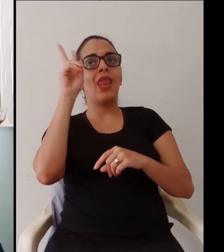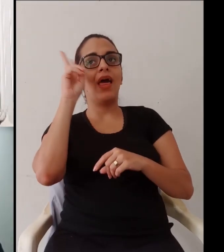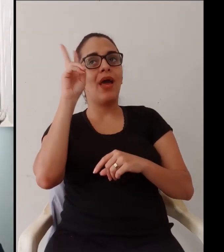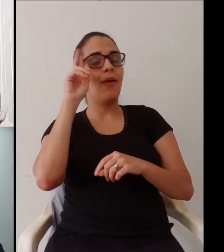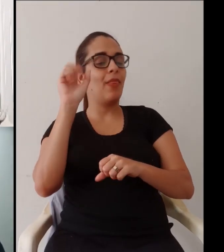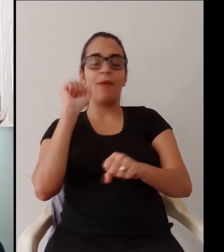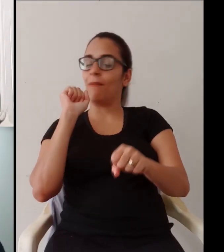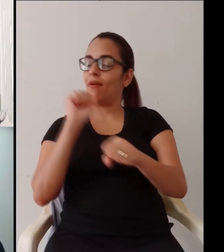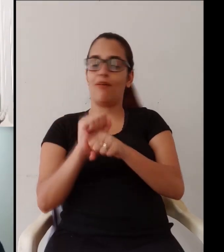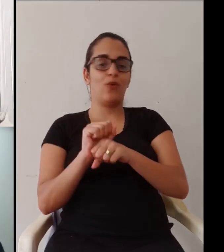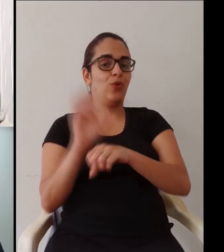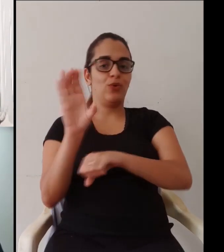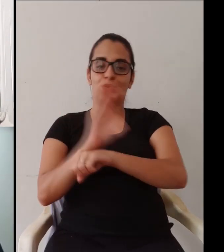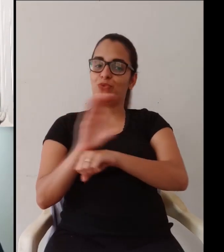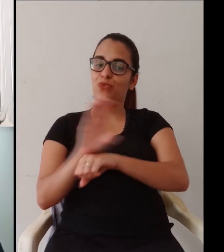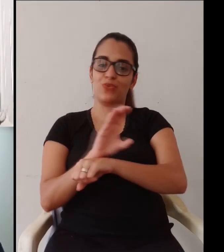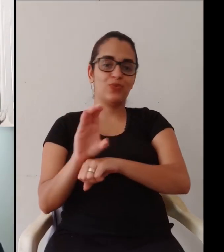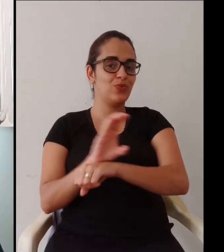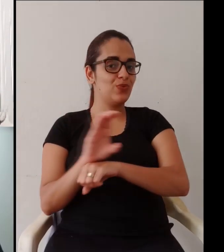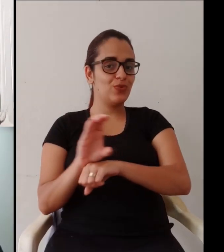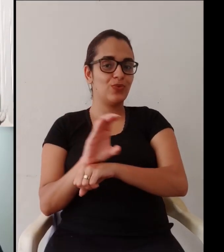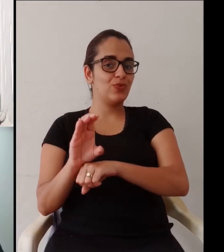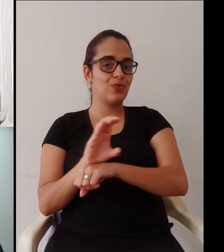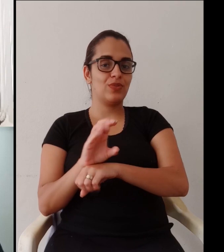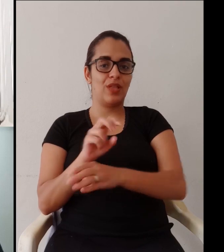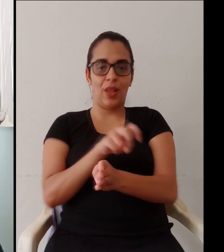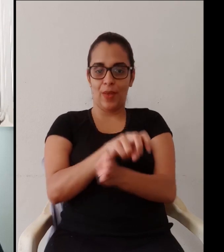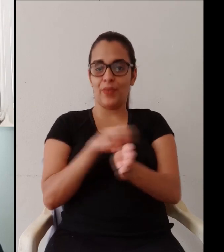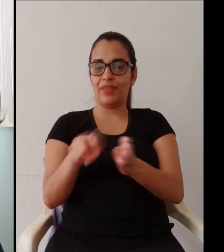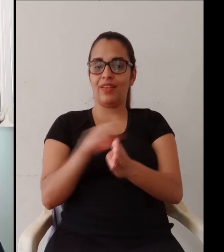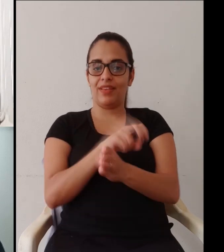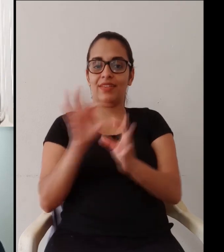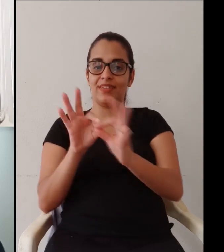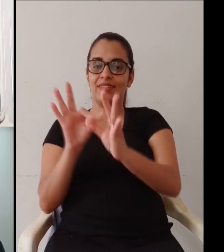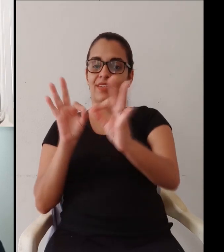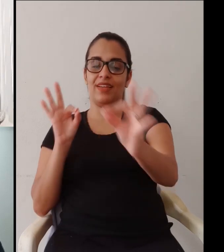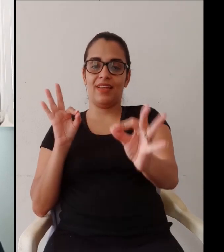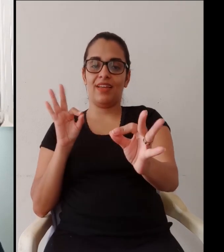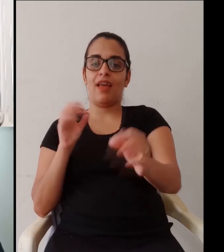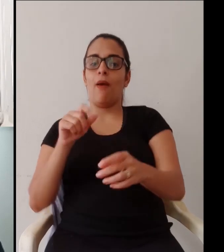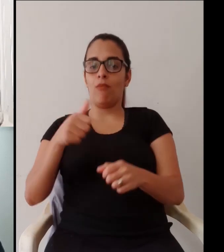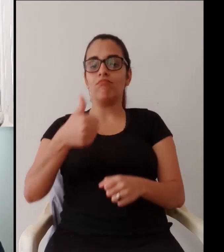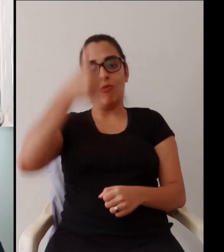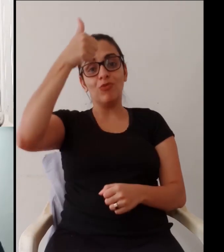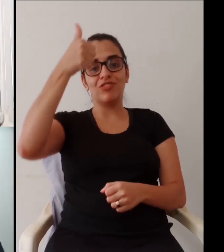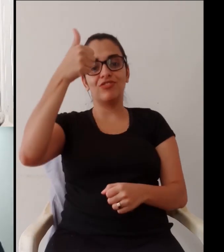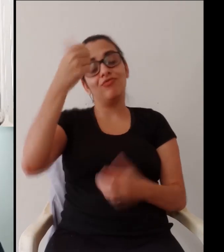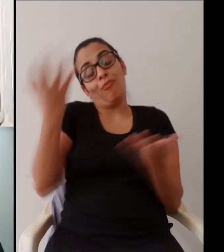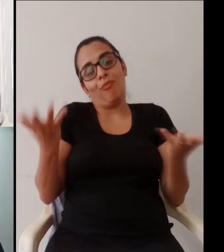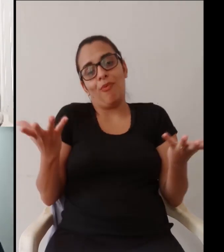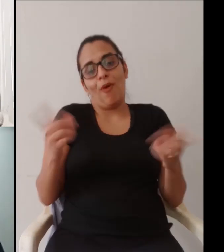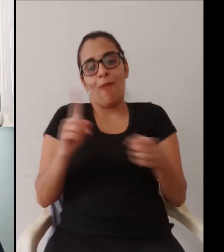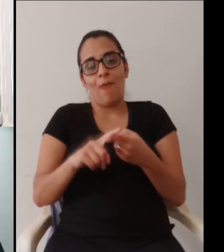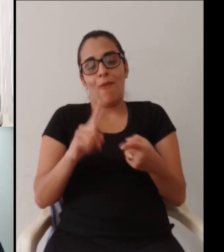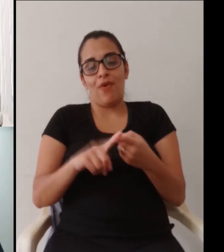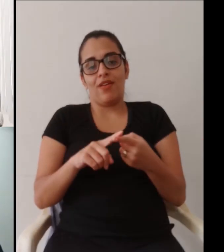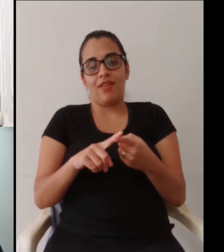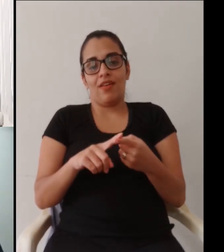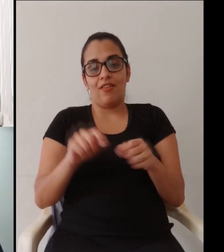os nossos servidores do CEPHOR que estão trabalhando muito. Lembro que não pararam os nossos cursos,